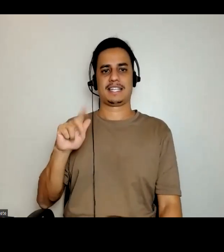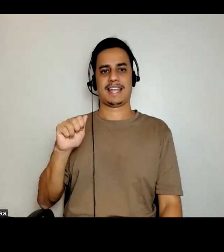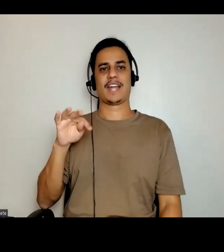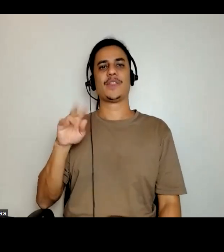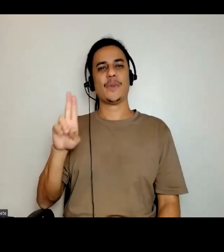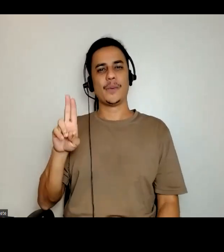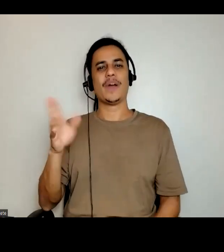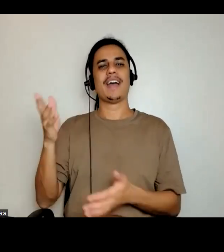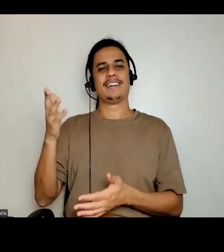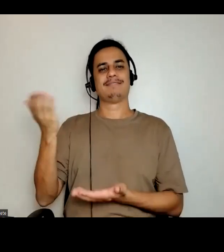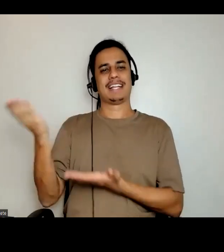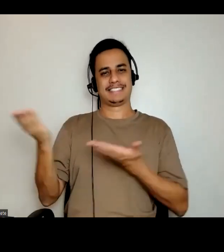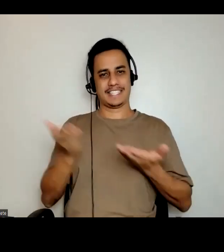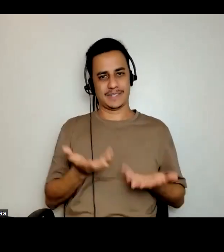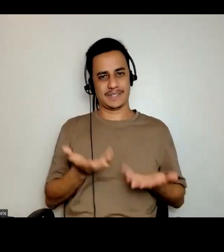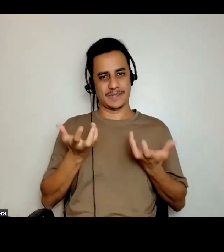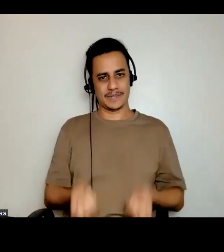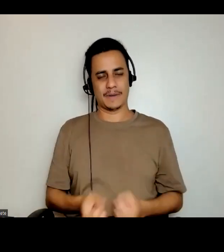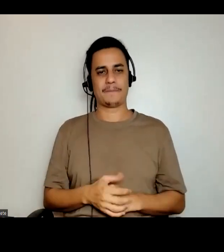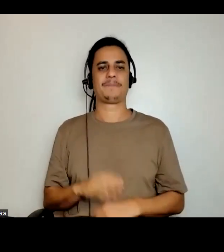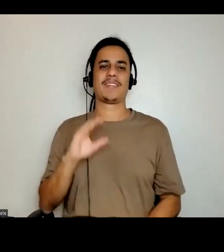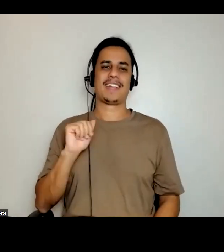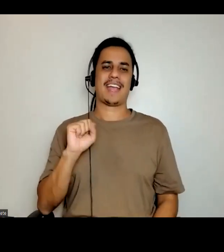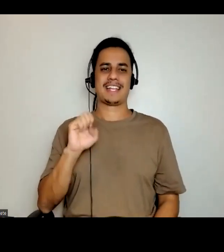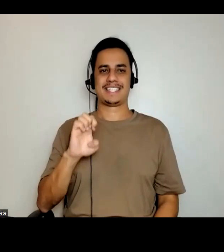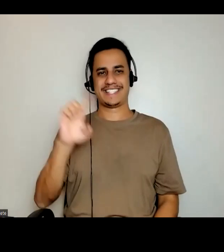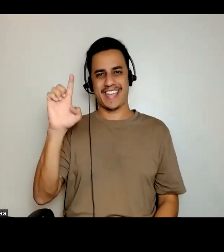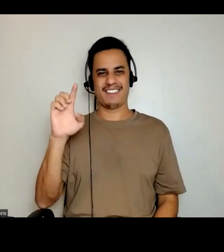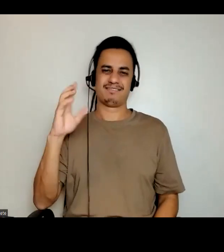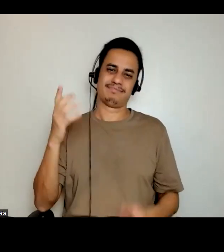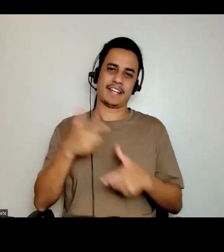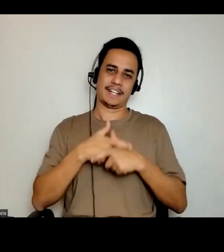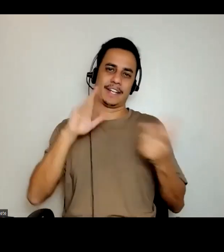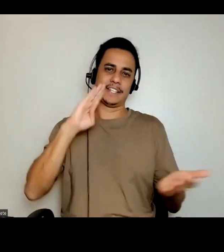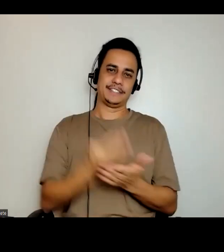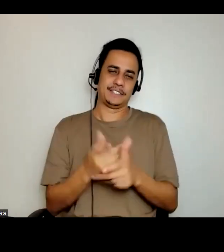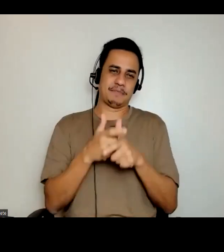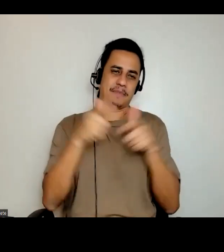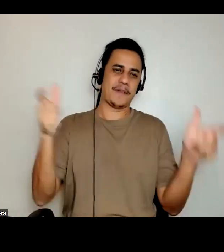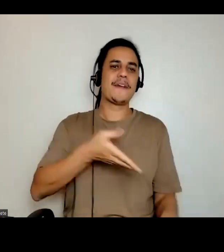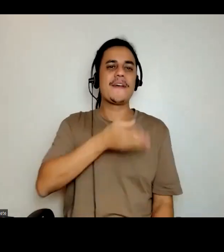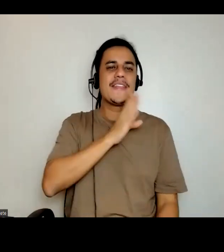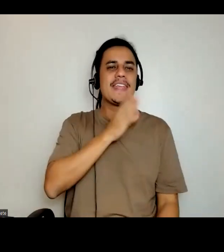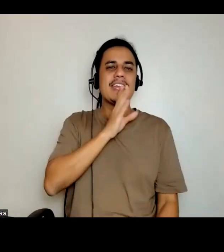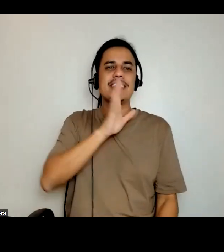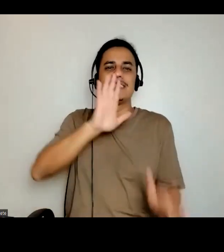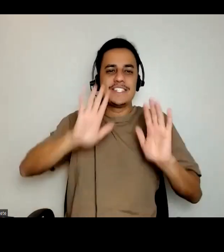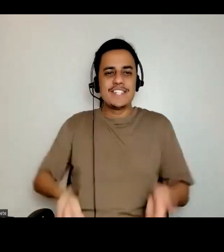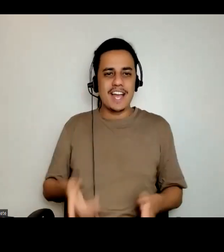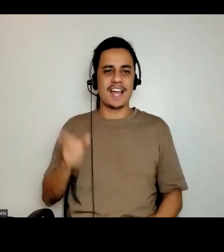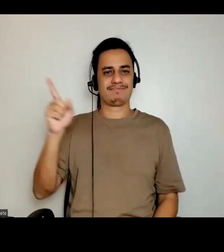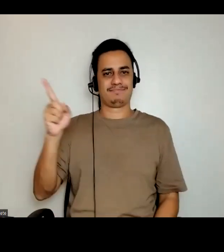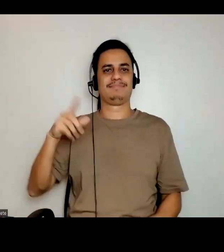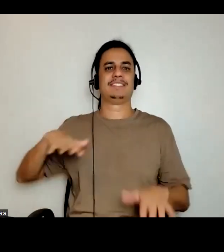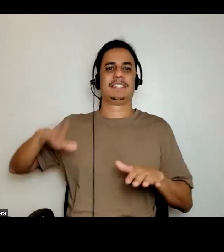convite. O Kazé, para quem ainda não conhece, o que é difícil, né? Que ele tem aí circulado bastante pelo